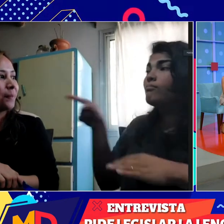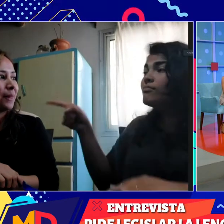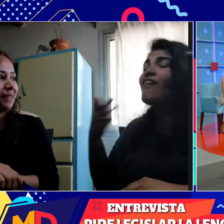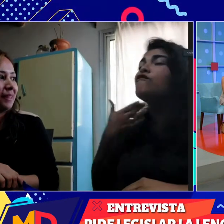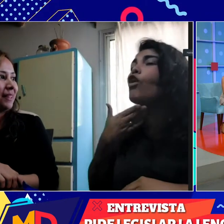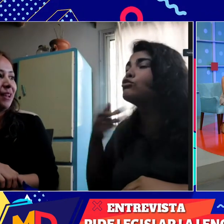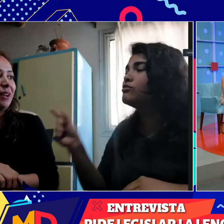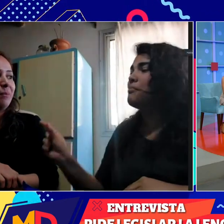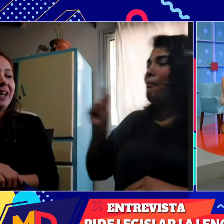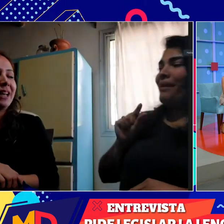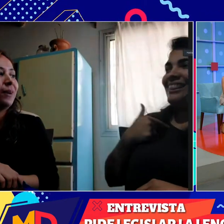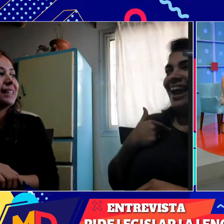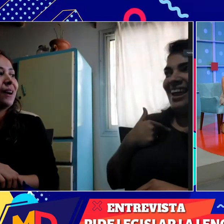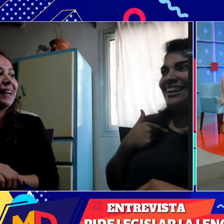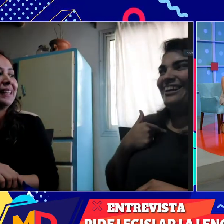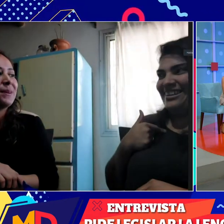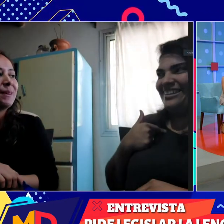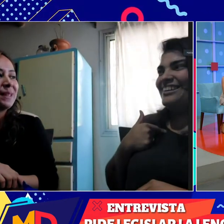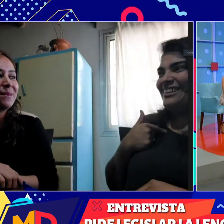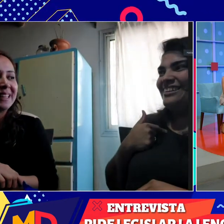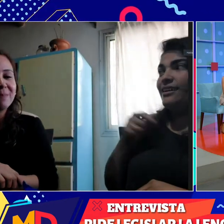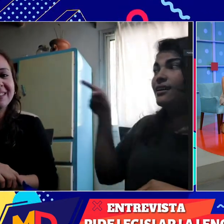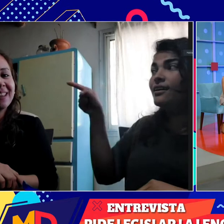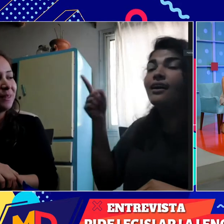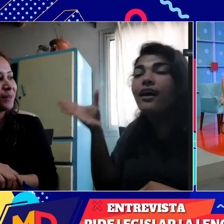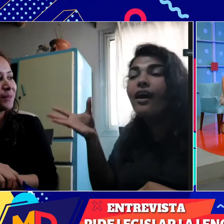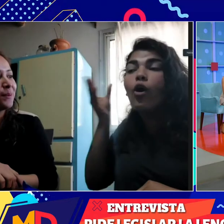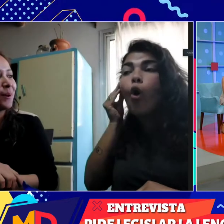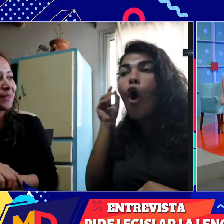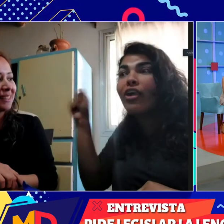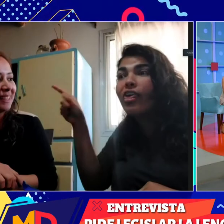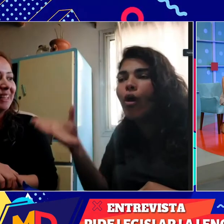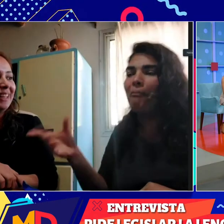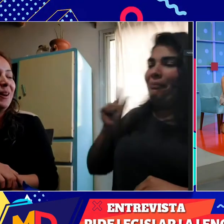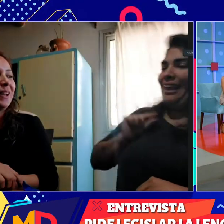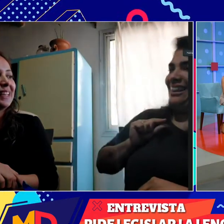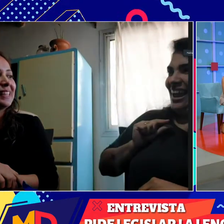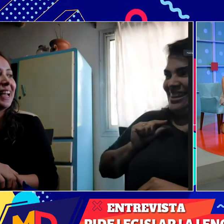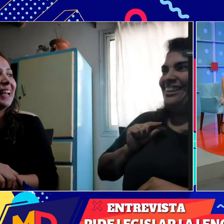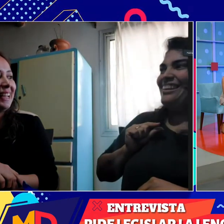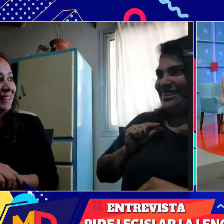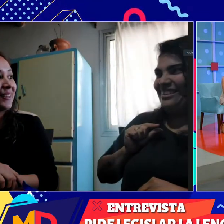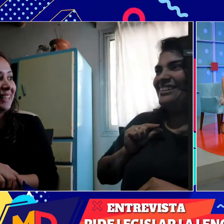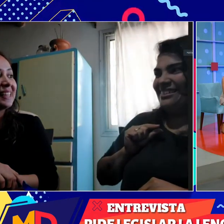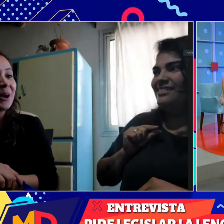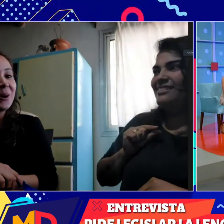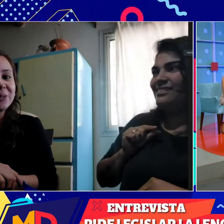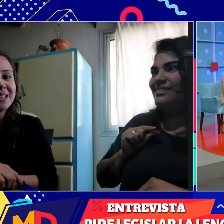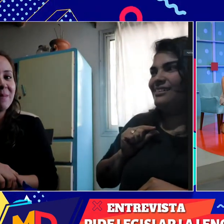Bien. Por ejemplo, ella ahora en este momento me está prestando su voz. Claro. Lo que ella escucha me lo está